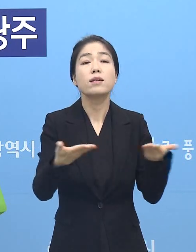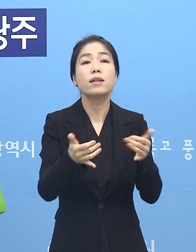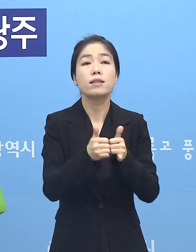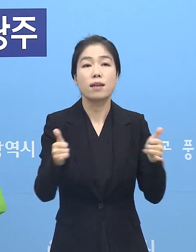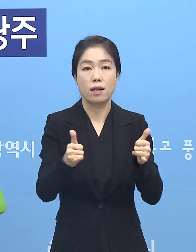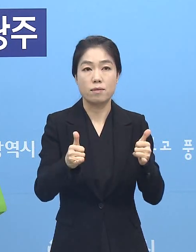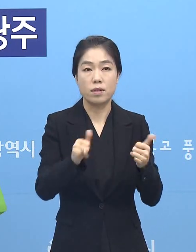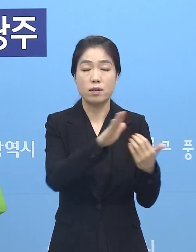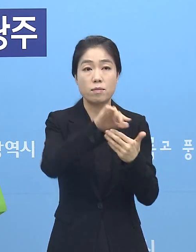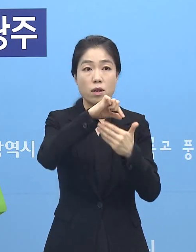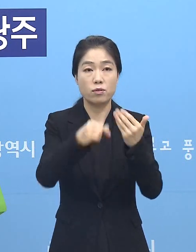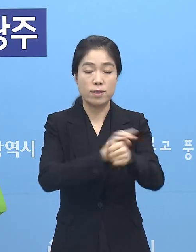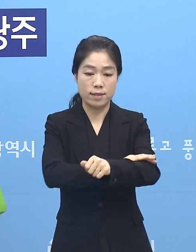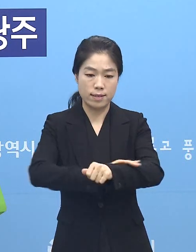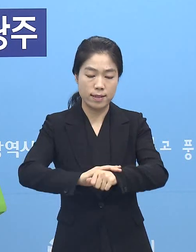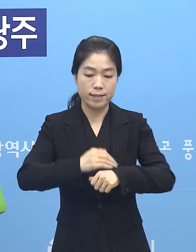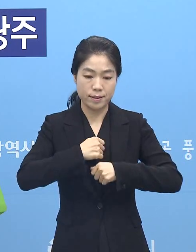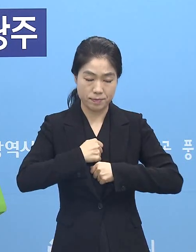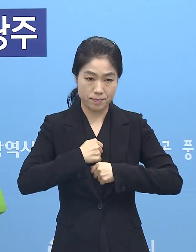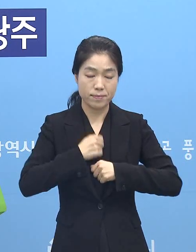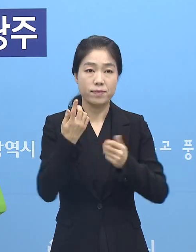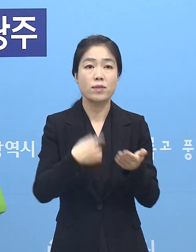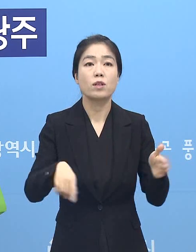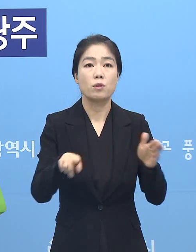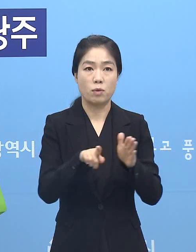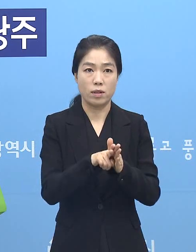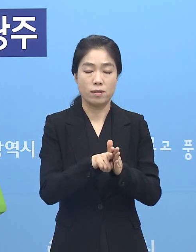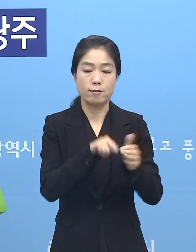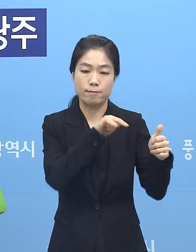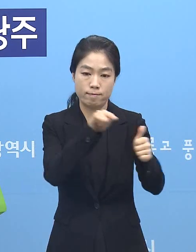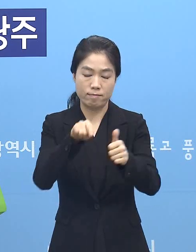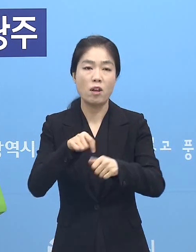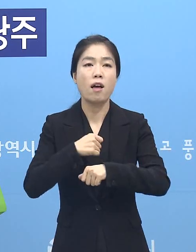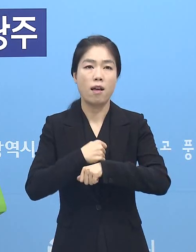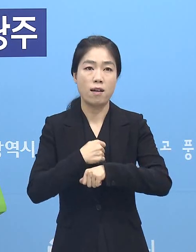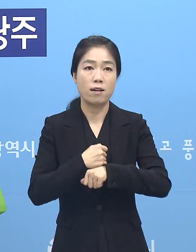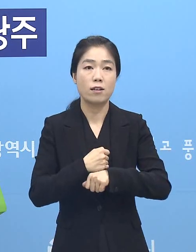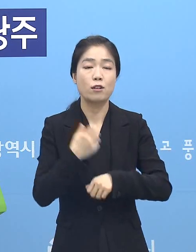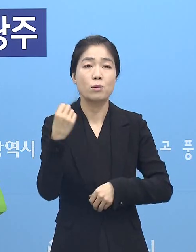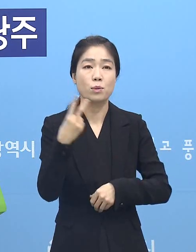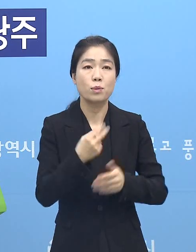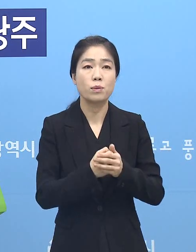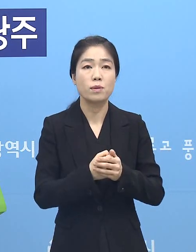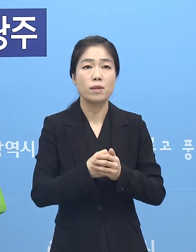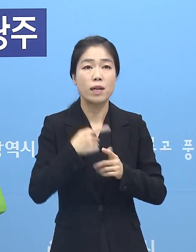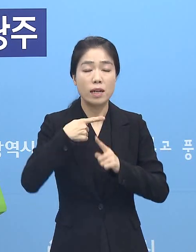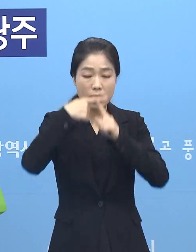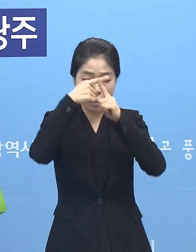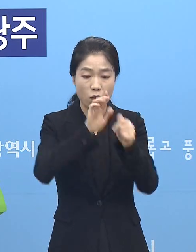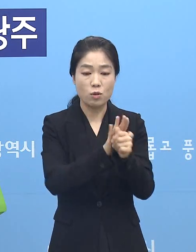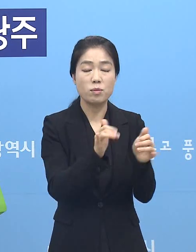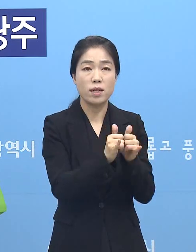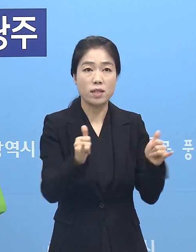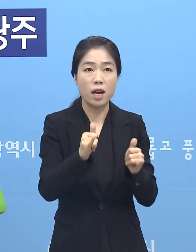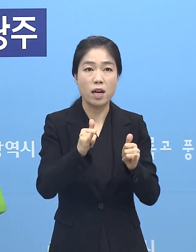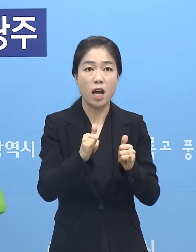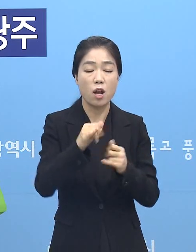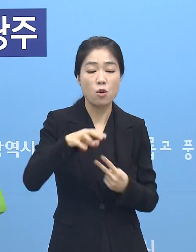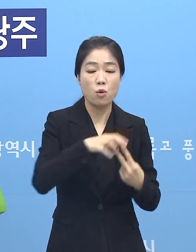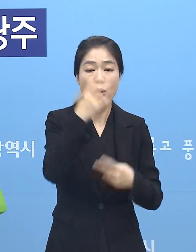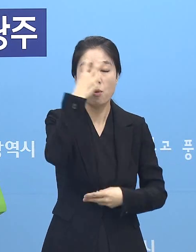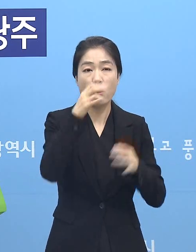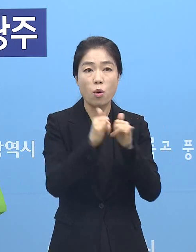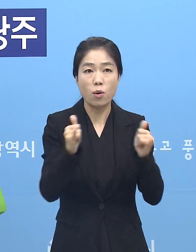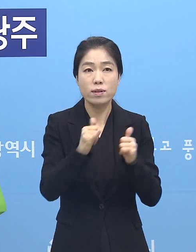방역수칙을 철저히 준수할 수 있도록 하겠습니다. 아울러 간호조무사, 요양보호사,